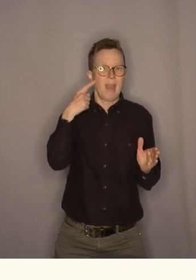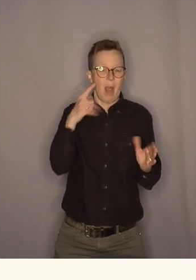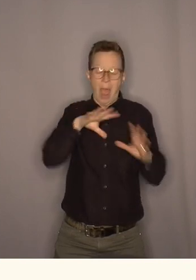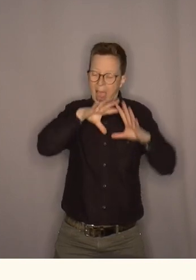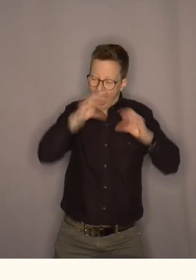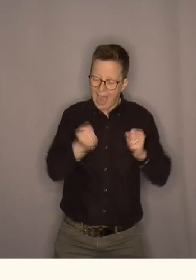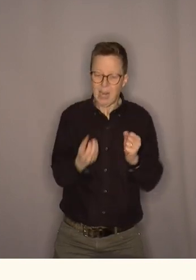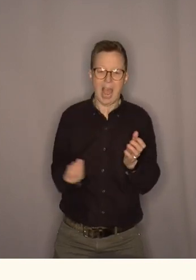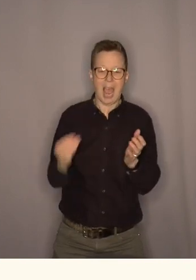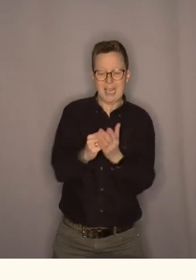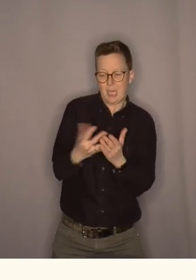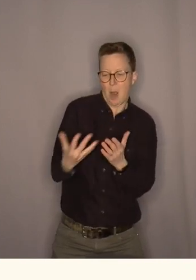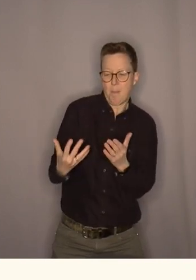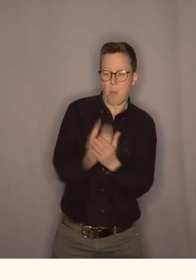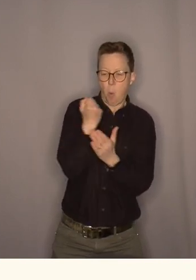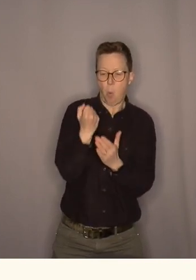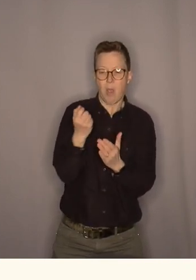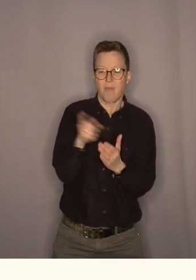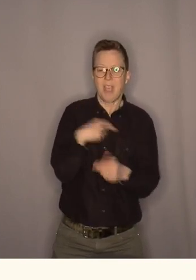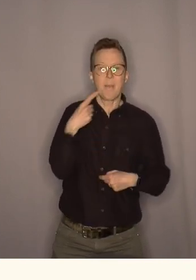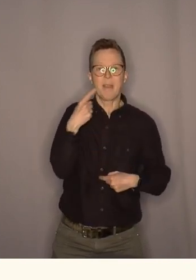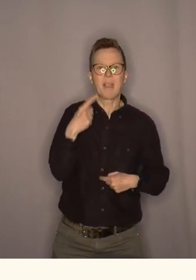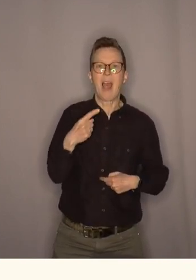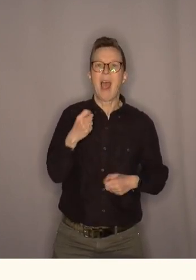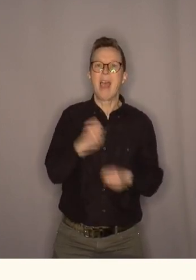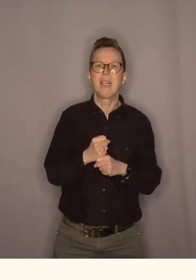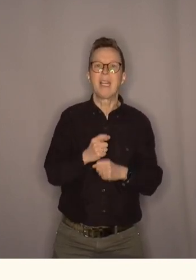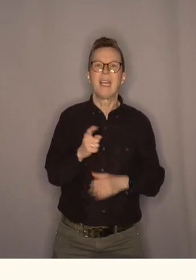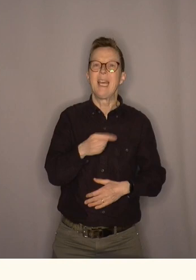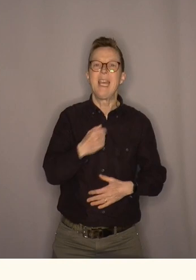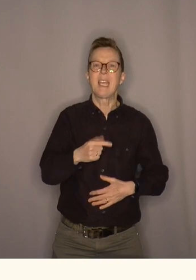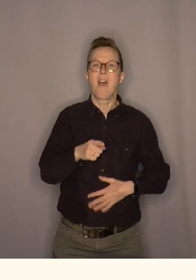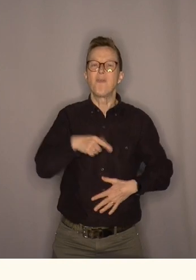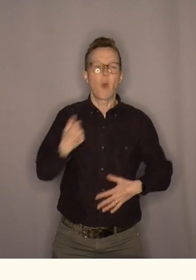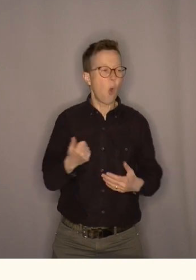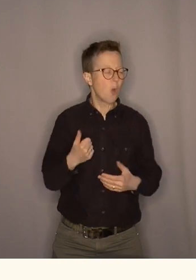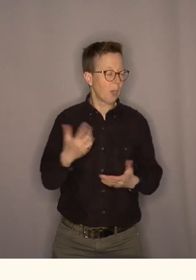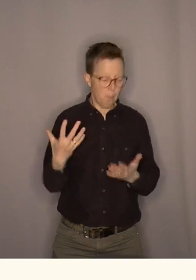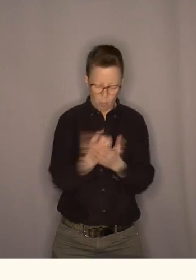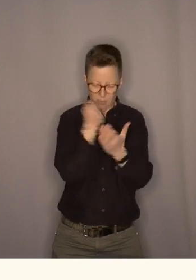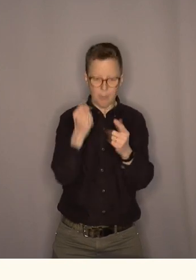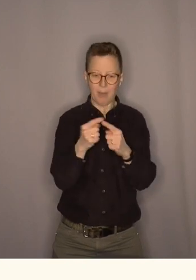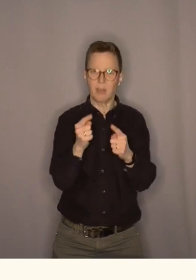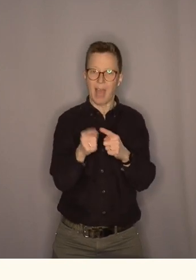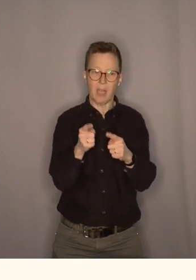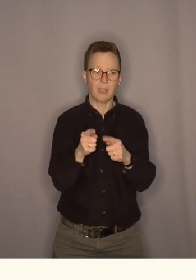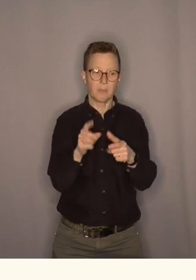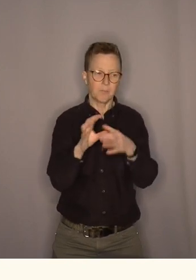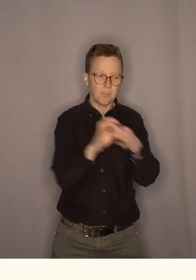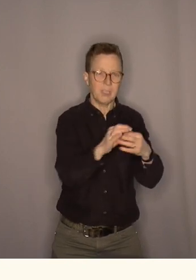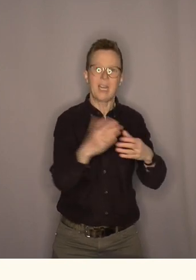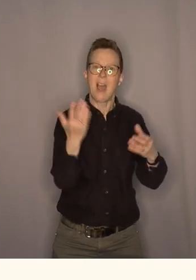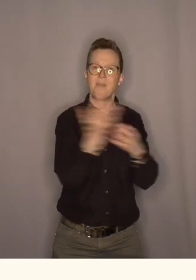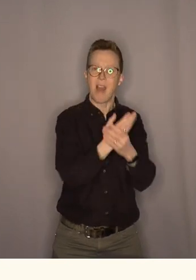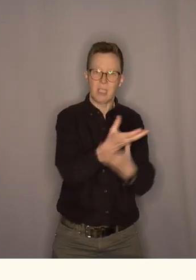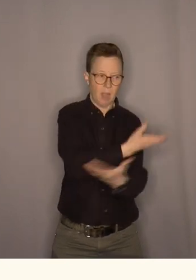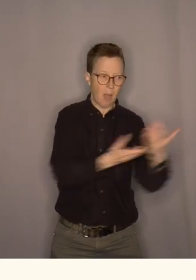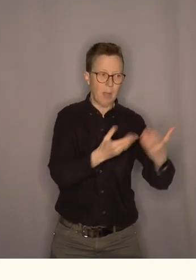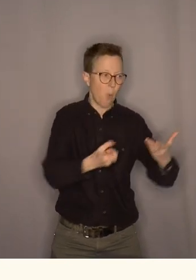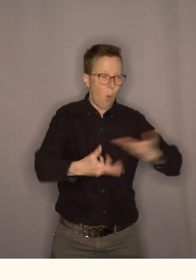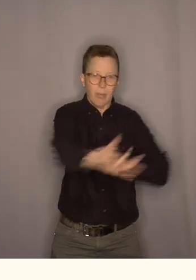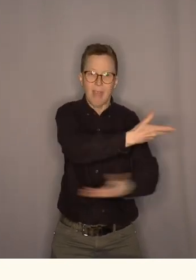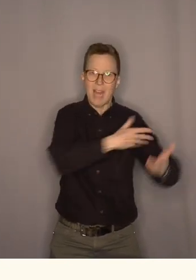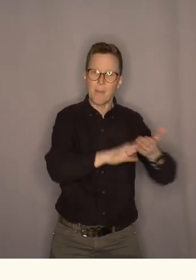profitten som har kommet som vi mener ikke er vår men som vi heller bør anse som en del av fellesskapet som vi skal dele med andre